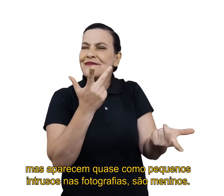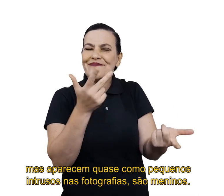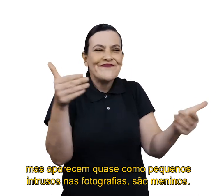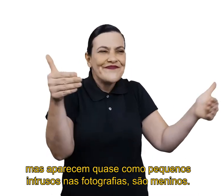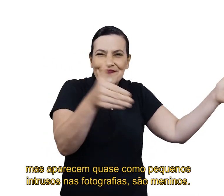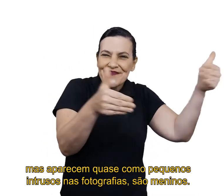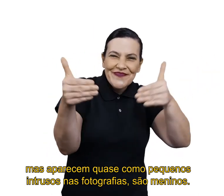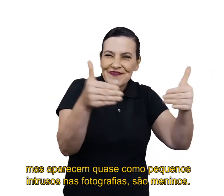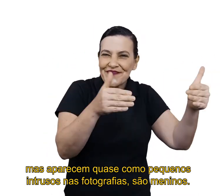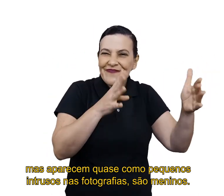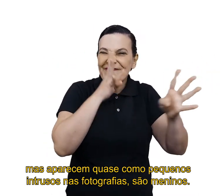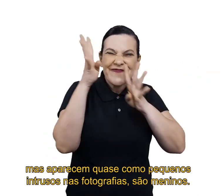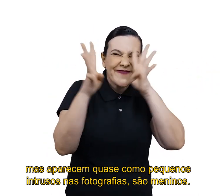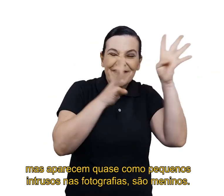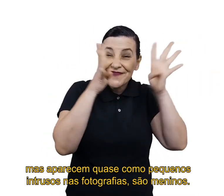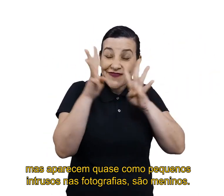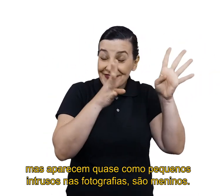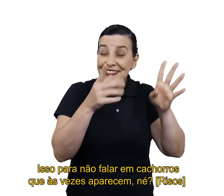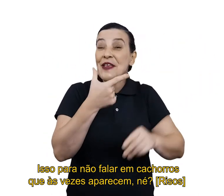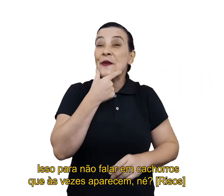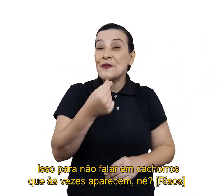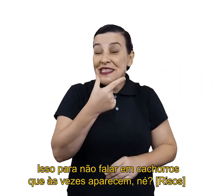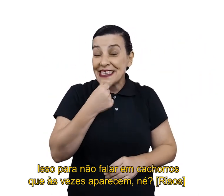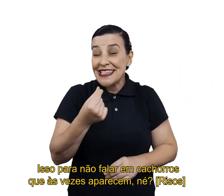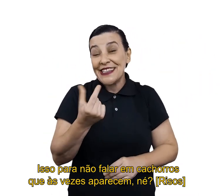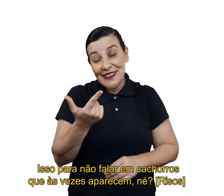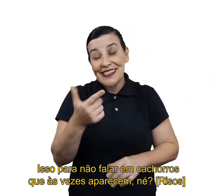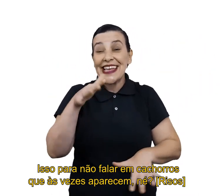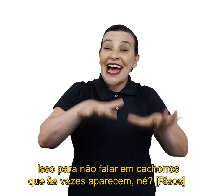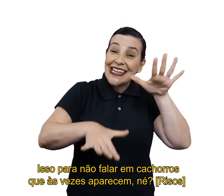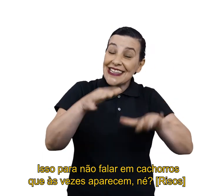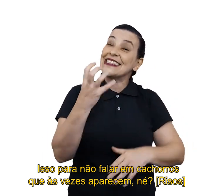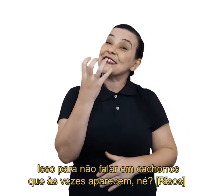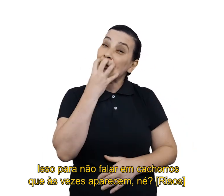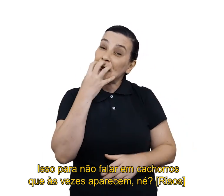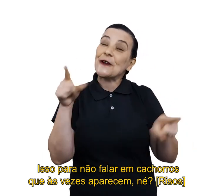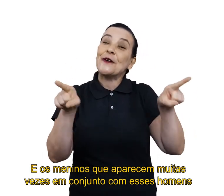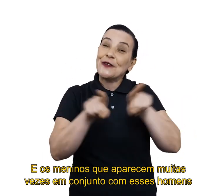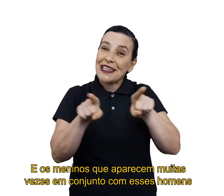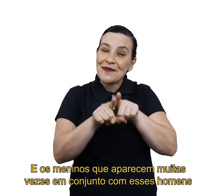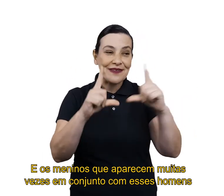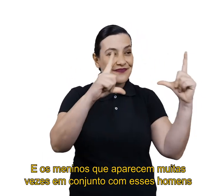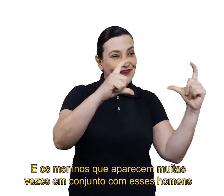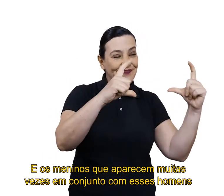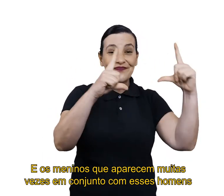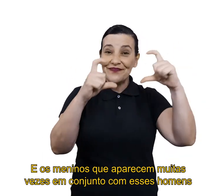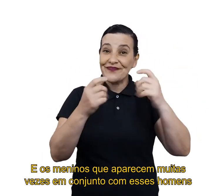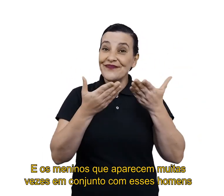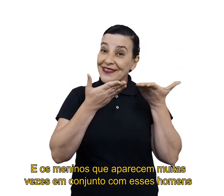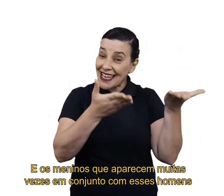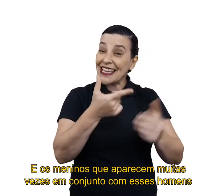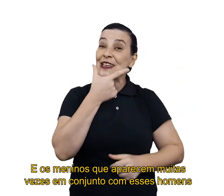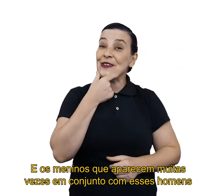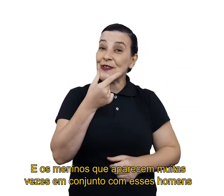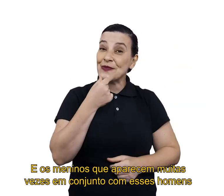como pequenos intrusos nas fotografias, são meninos. Isso para não falar em cachorros, que às vezes aparecem. E os meninos que